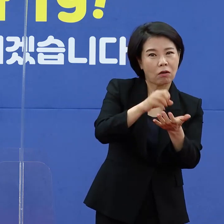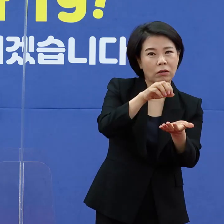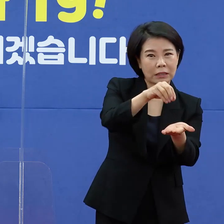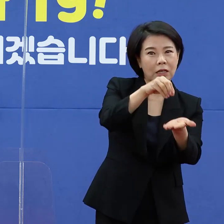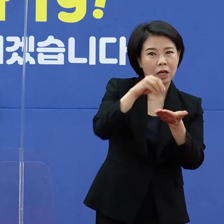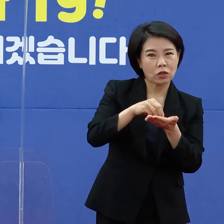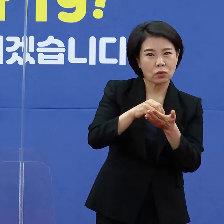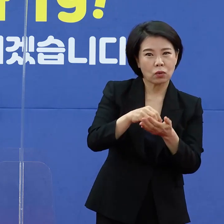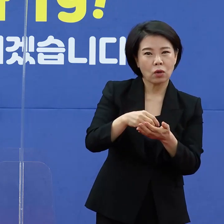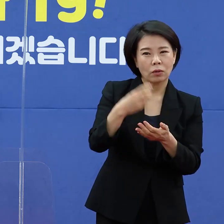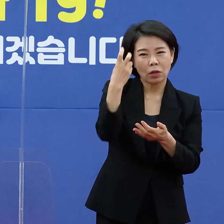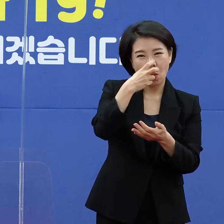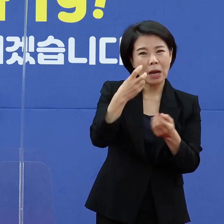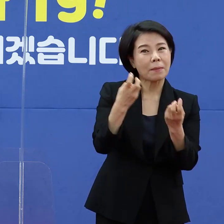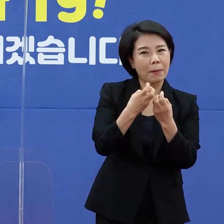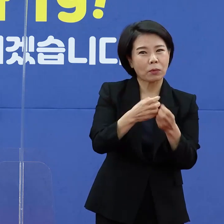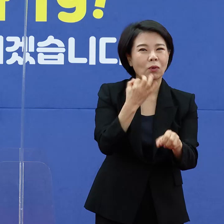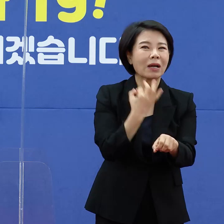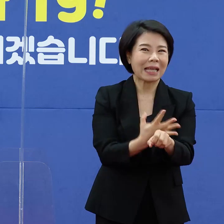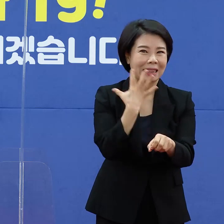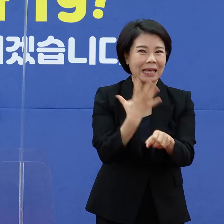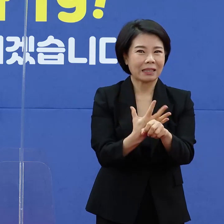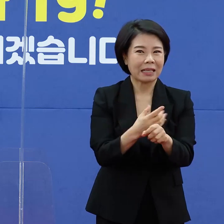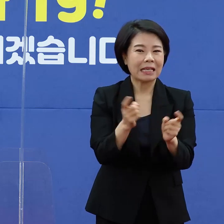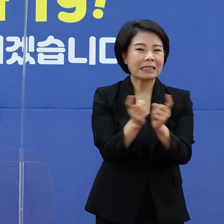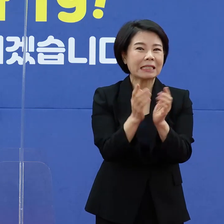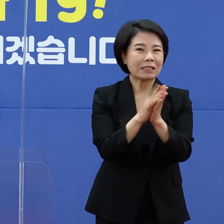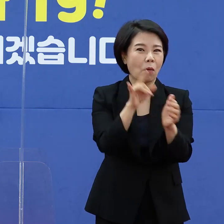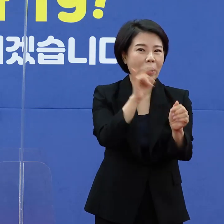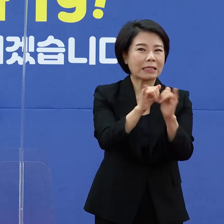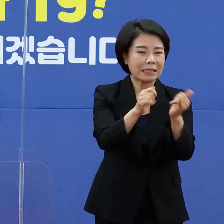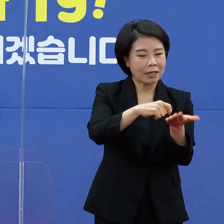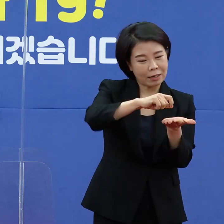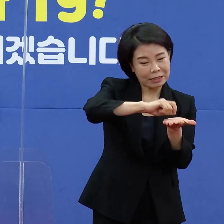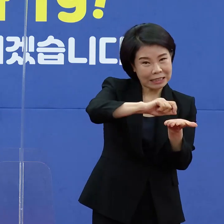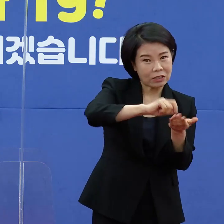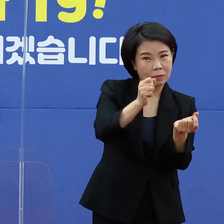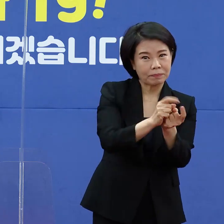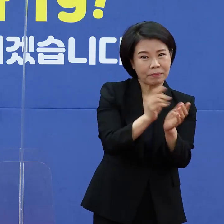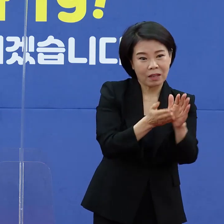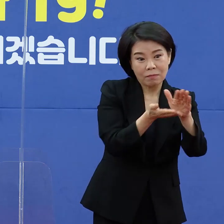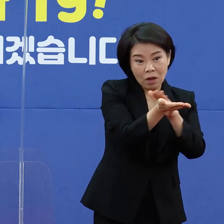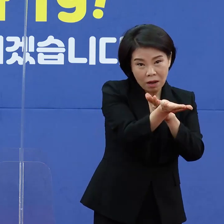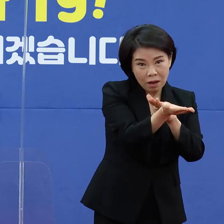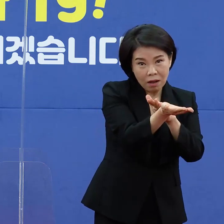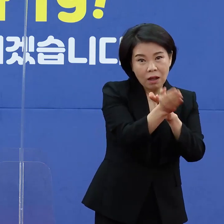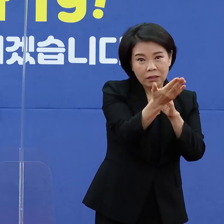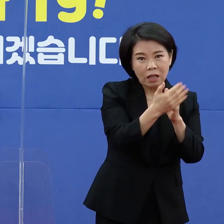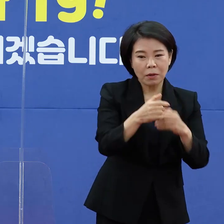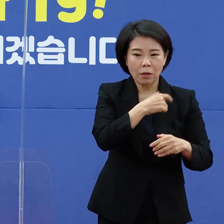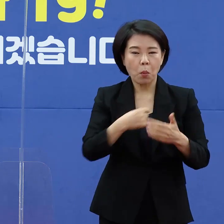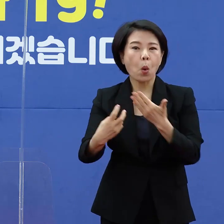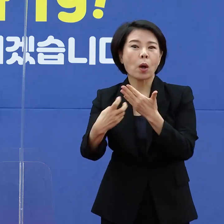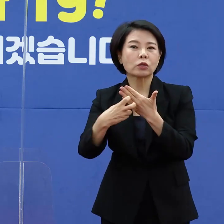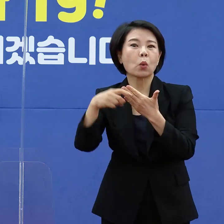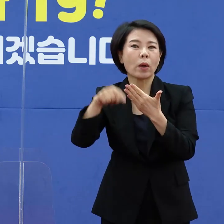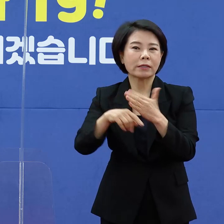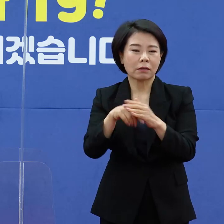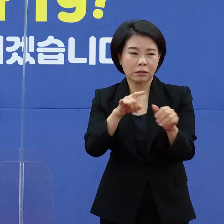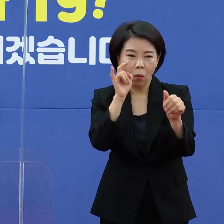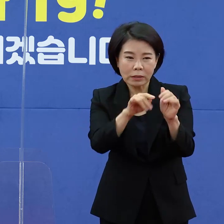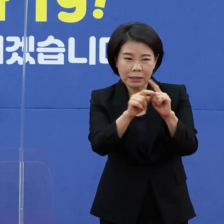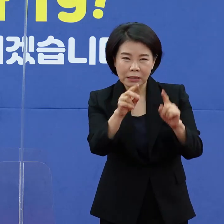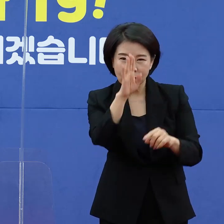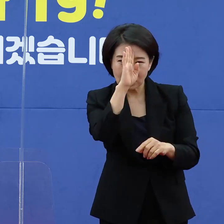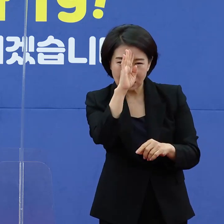단순화합니다. 확진자가 직접 역학조사 관련 내용을 작성해 제출하게 되고 보건소에서는 확진자의